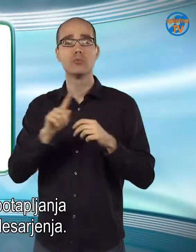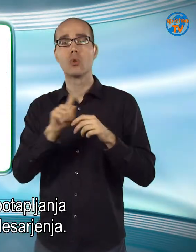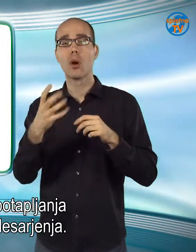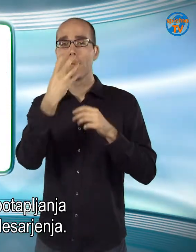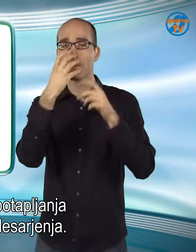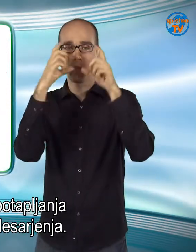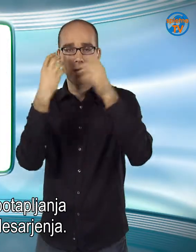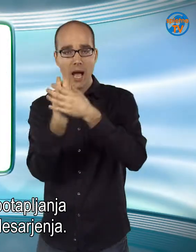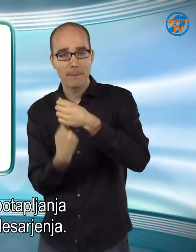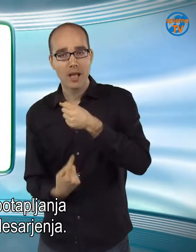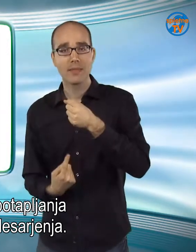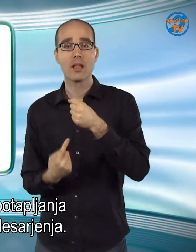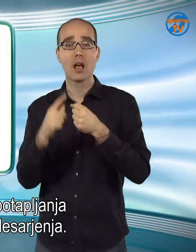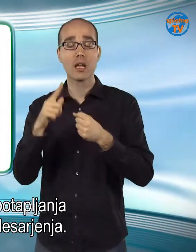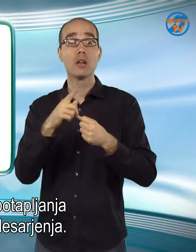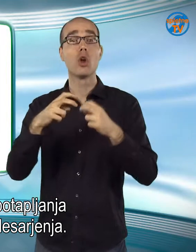in gorskega kolesarjenja.